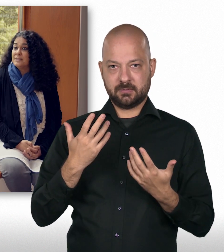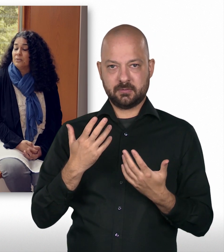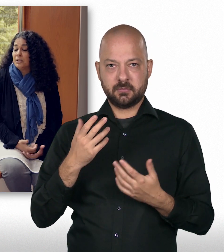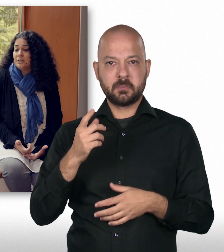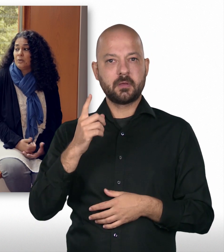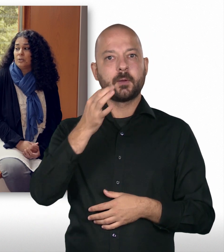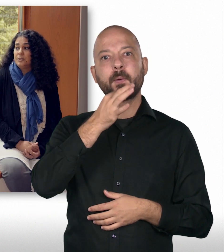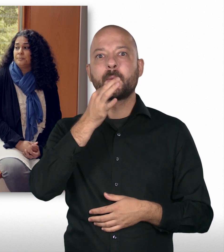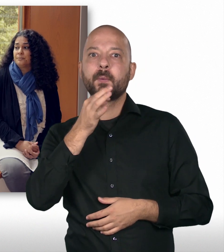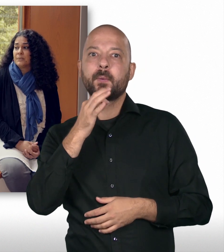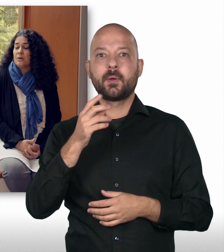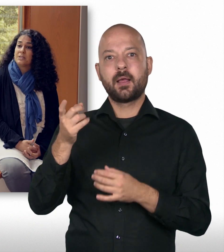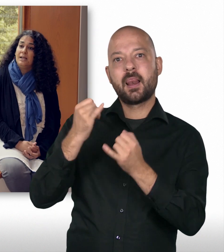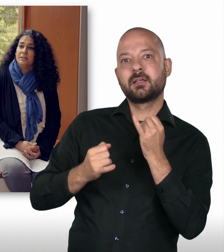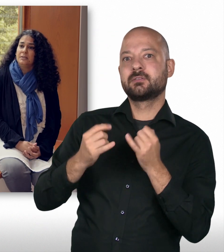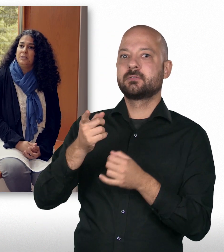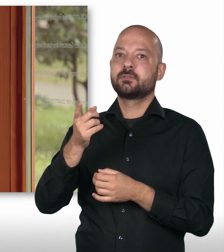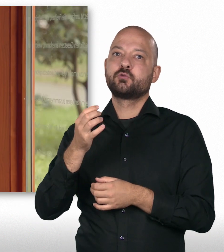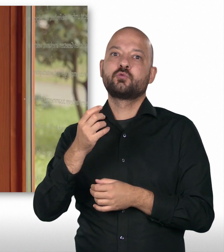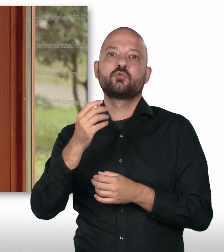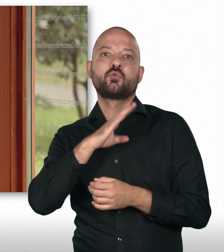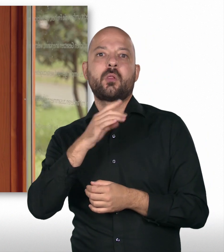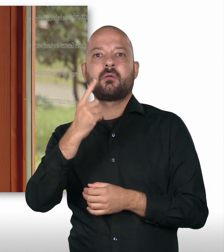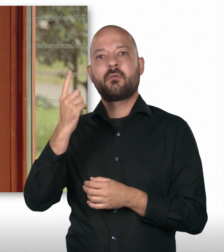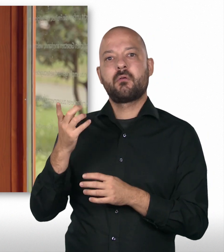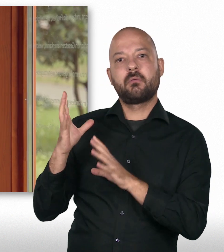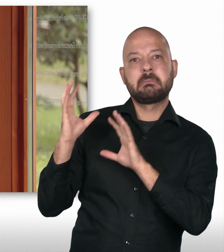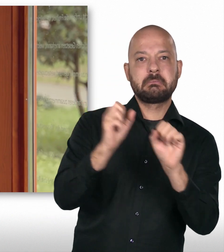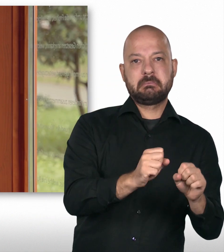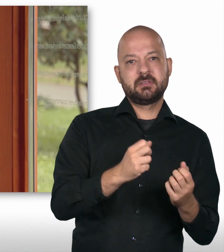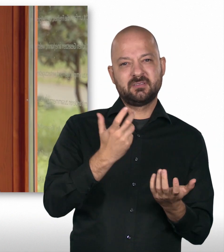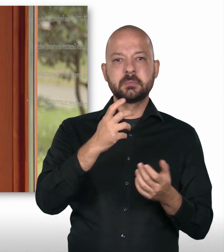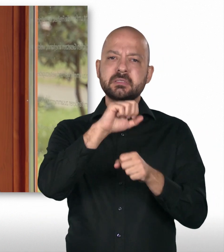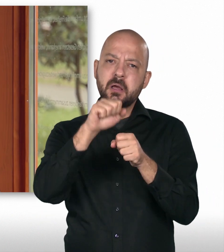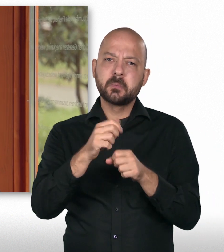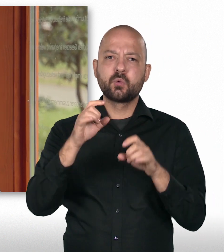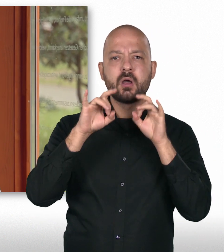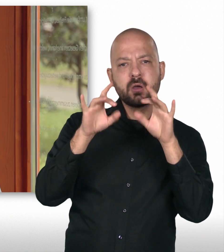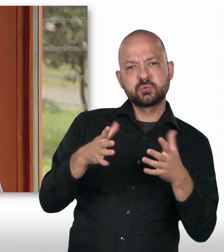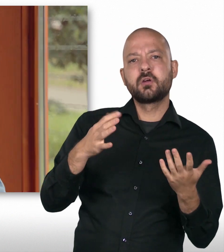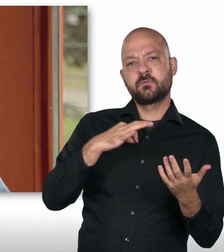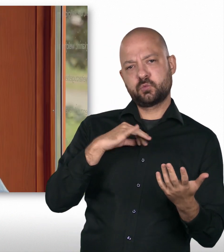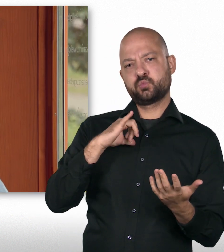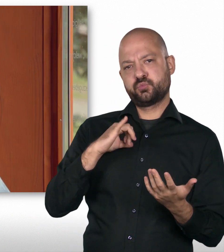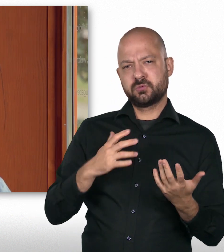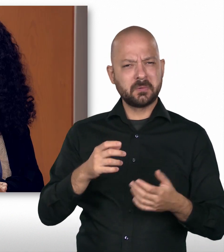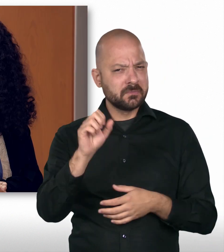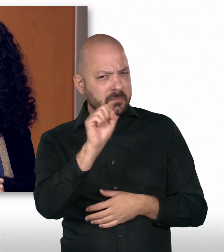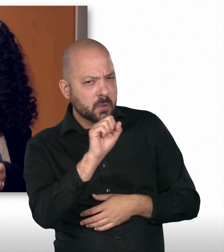auch Australien wäre für mich interessant. Warum die beiden Orte? Jetzt gerade in unserer Lebenssituation, weil die